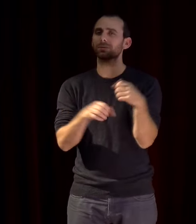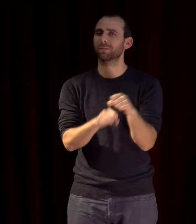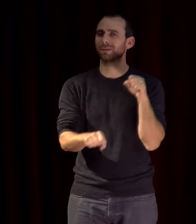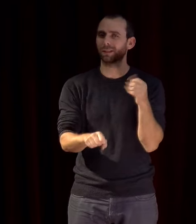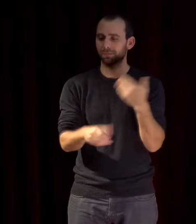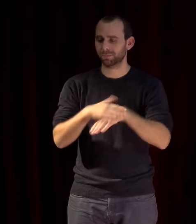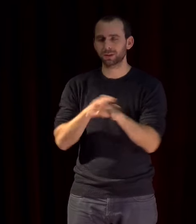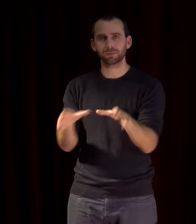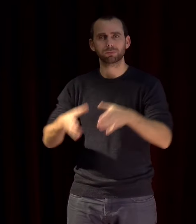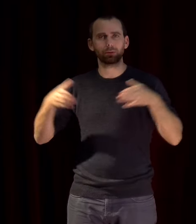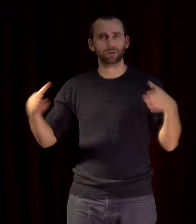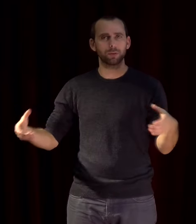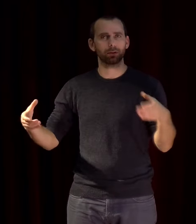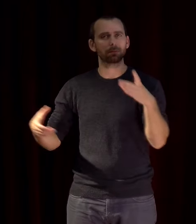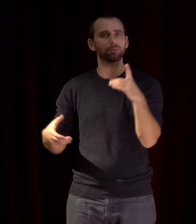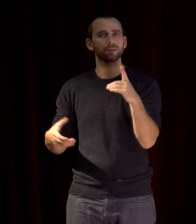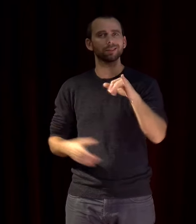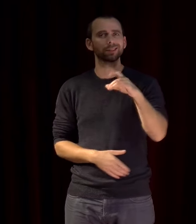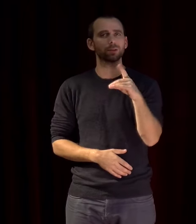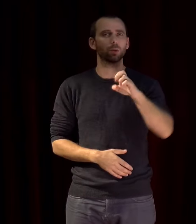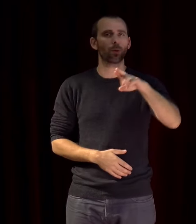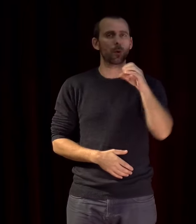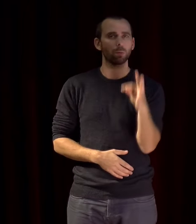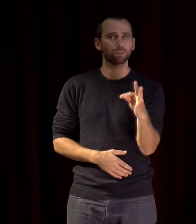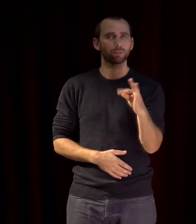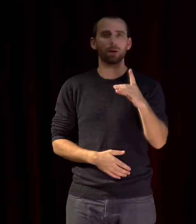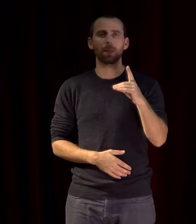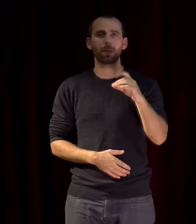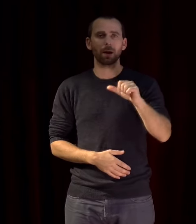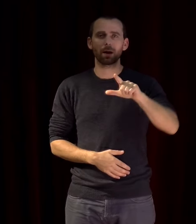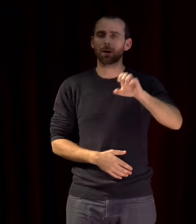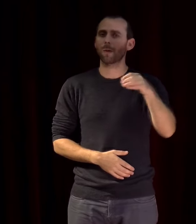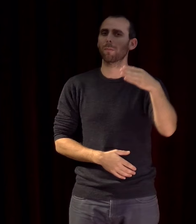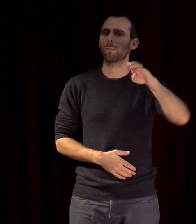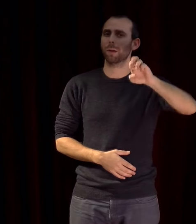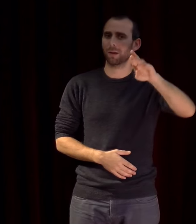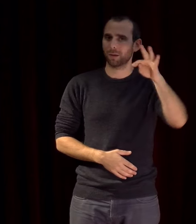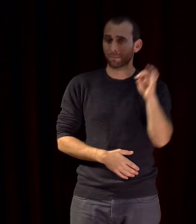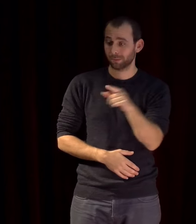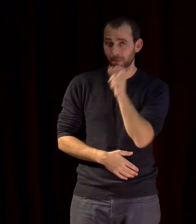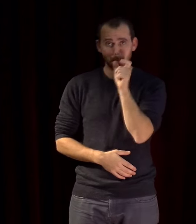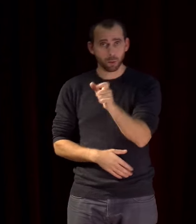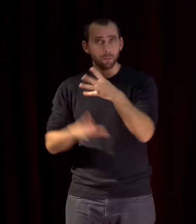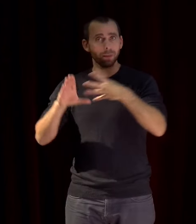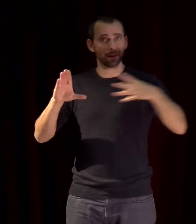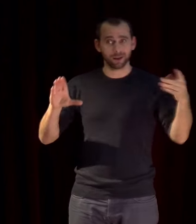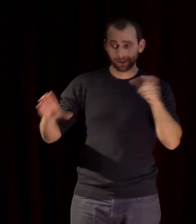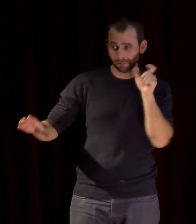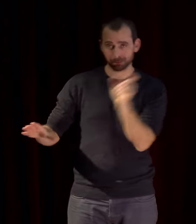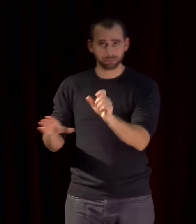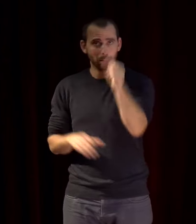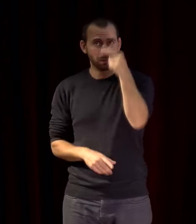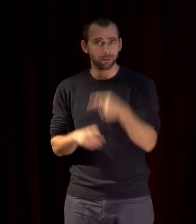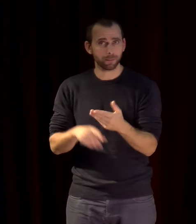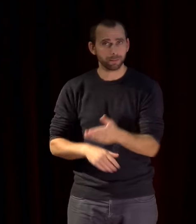l'encyclopédie de Diderot et d'Alembert c'est là qu'appart le mot Méditerranée en France ce nom apparaît pour